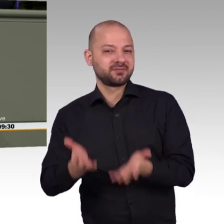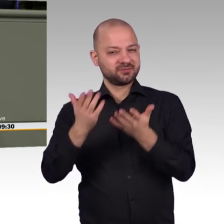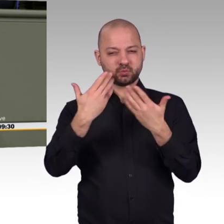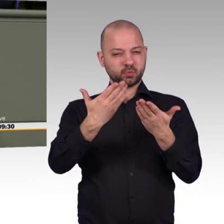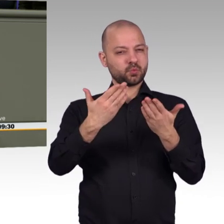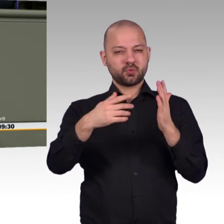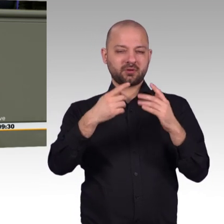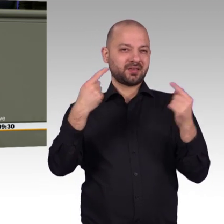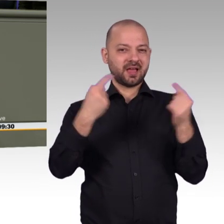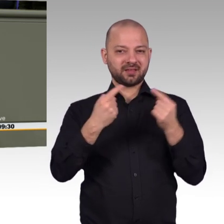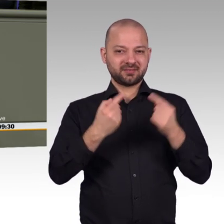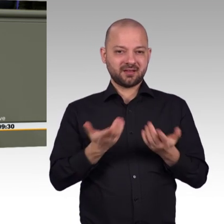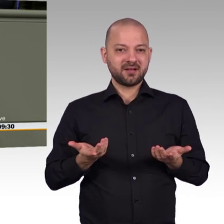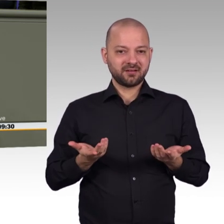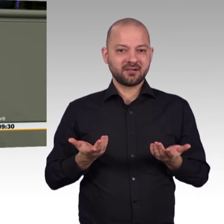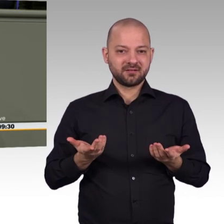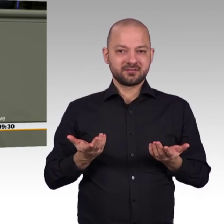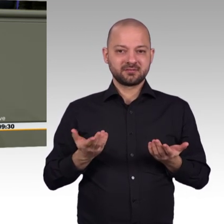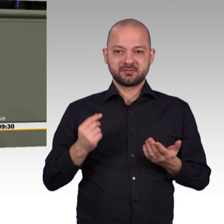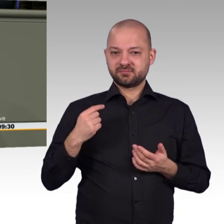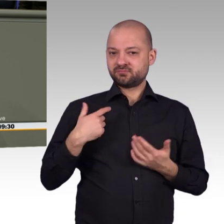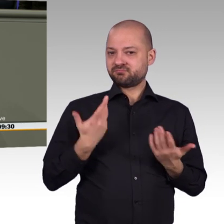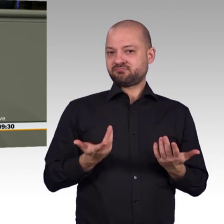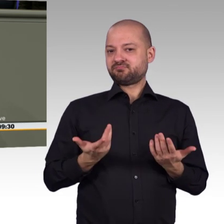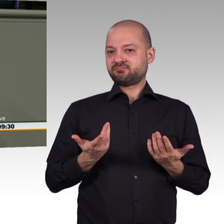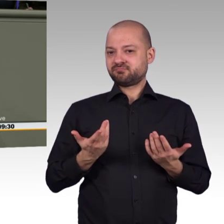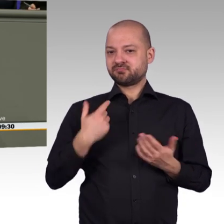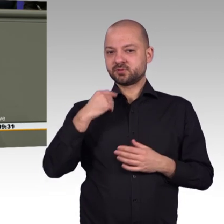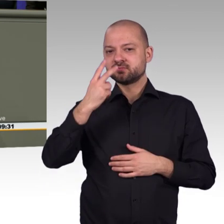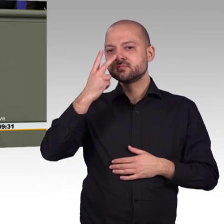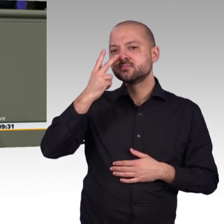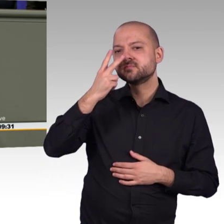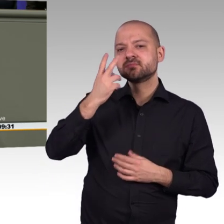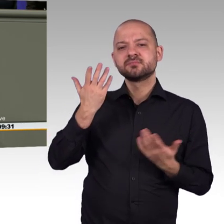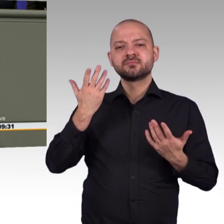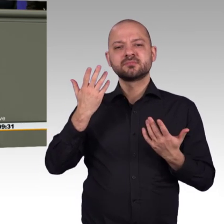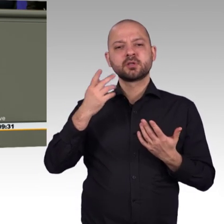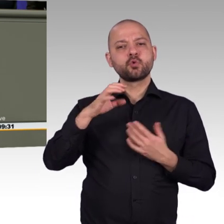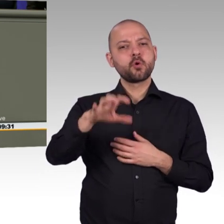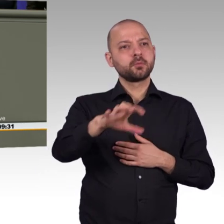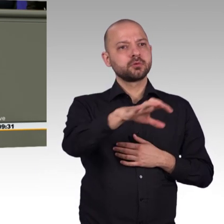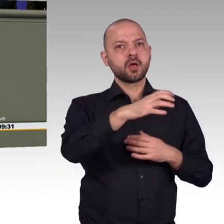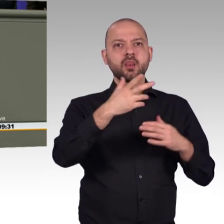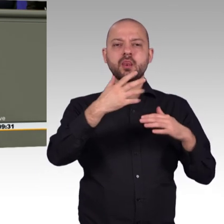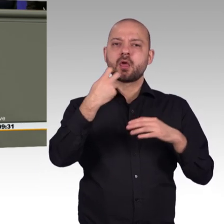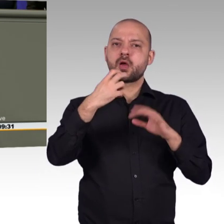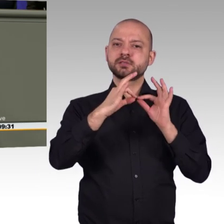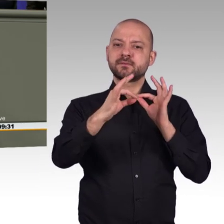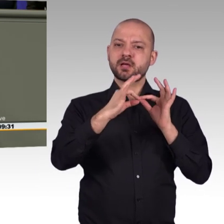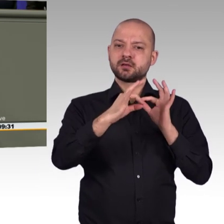Problem, denn wenn die Telekom Kasse macht, freut sich der Finanzminister, der ist nämlich immer noch größer Einzelaktionär. Nur Gigabitnetze bis